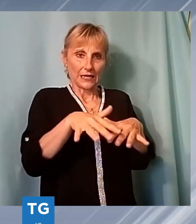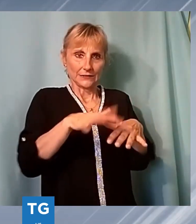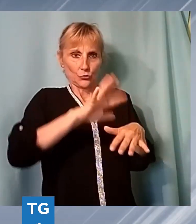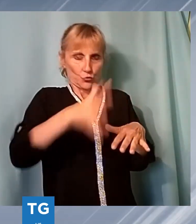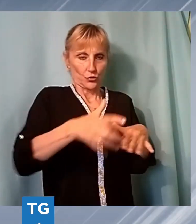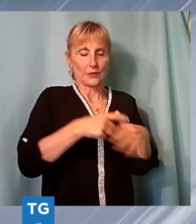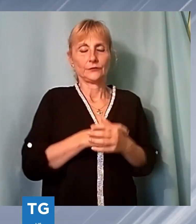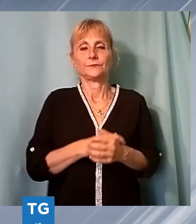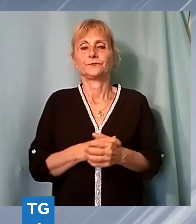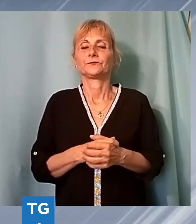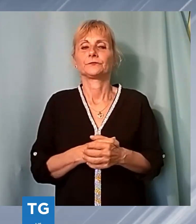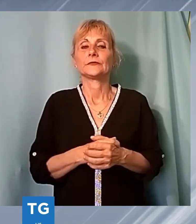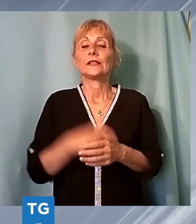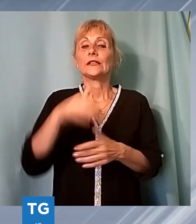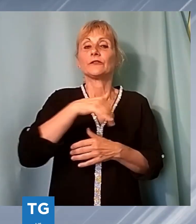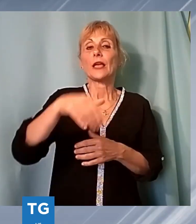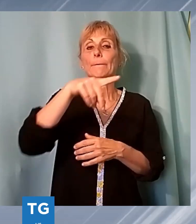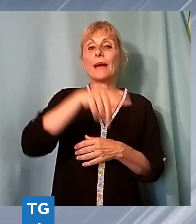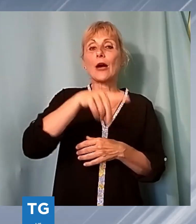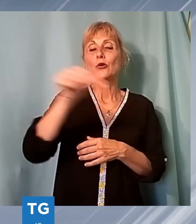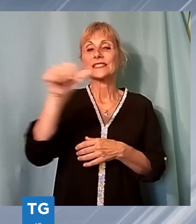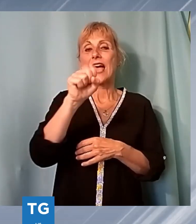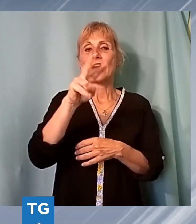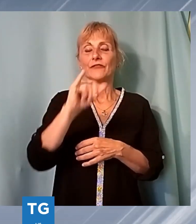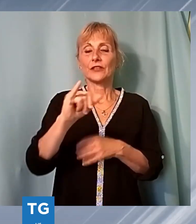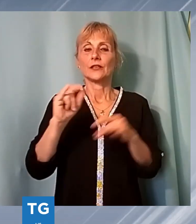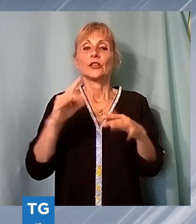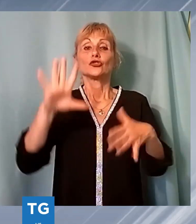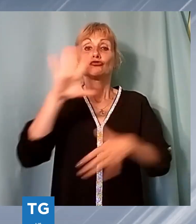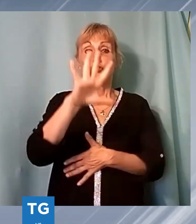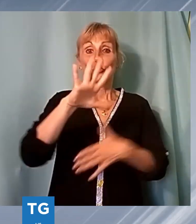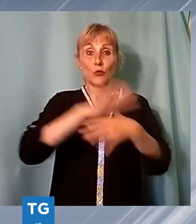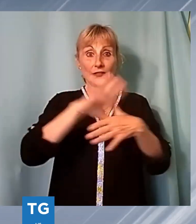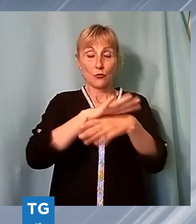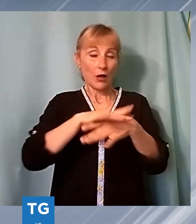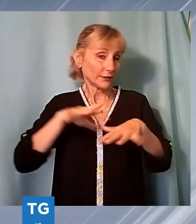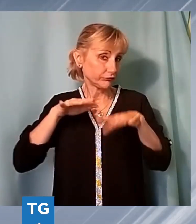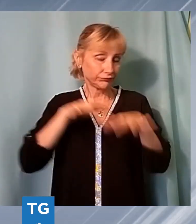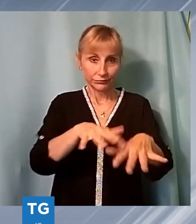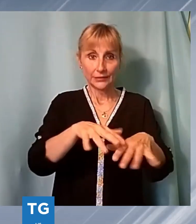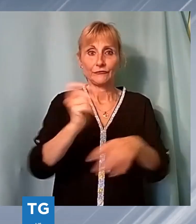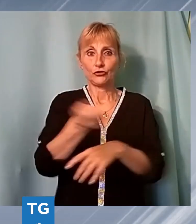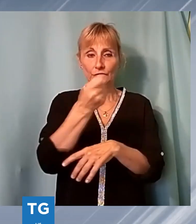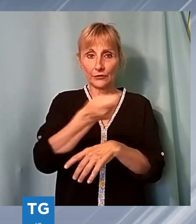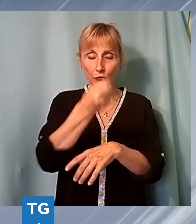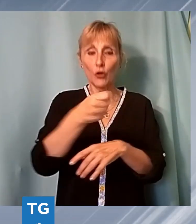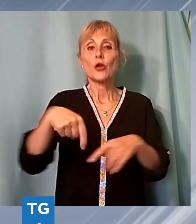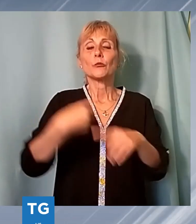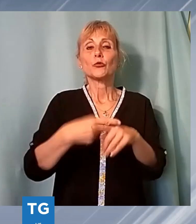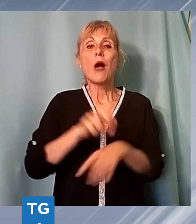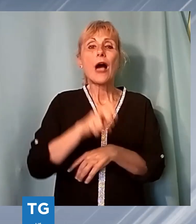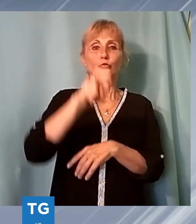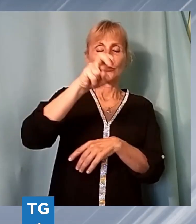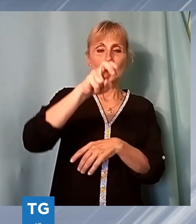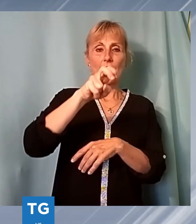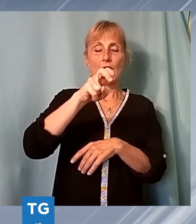Savi sono giunte cinque squadre dei vigili del fuoco con l'ausilio anche dell'autoscala che hanno provveduto ad estinguere le fiamme che stavano attaccando anche